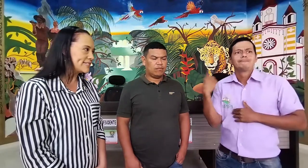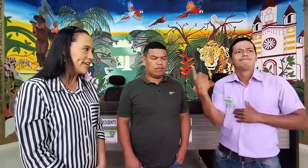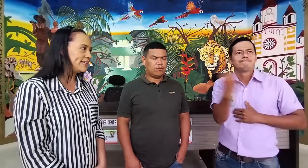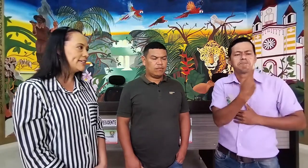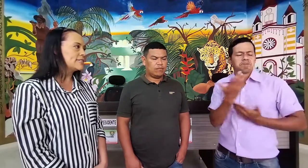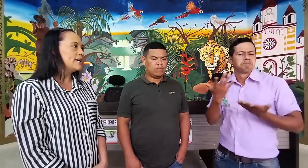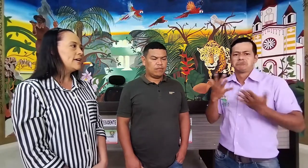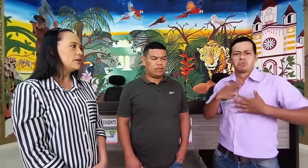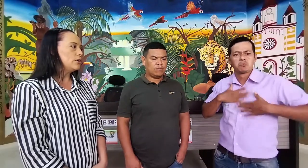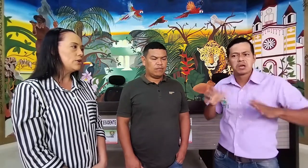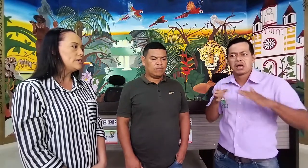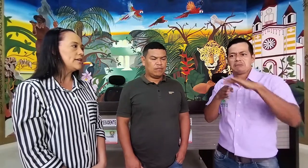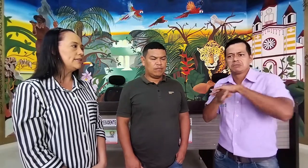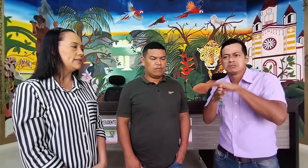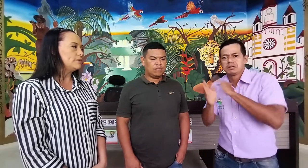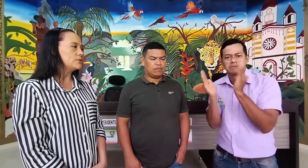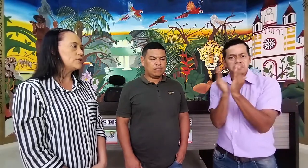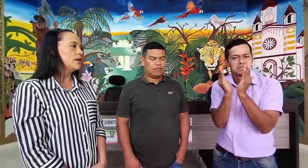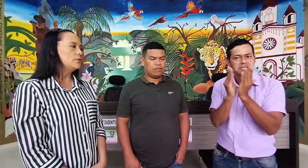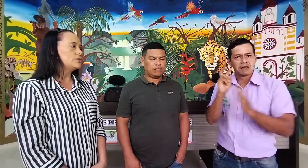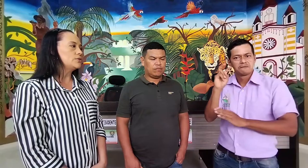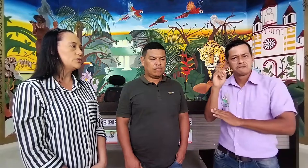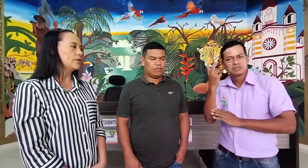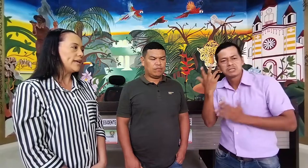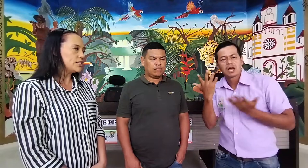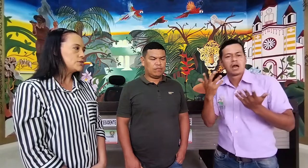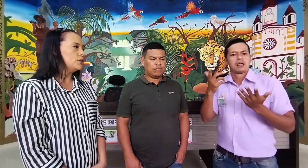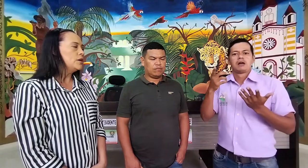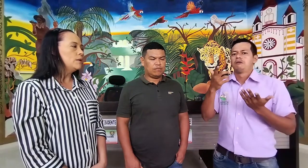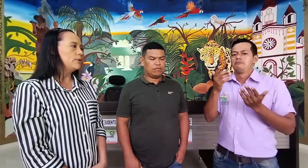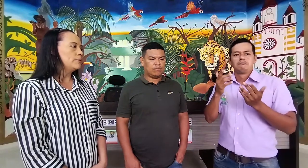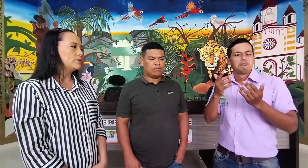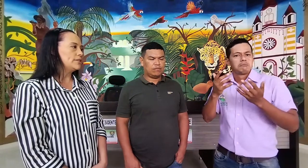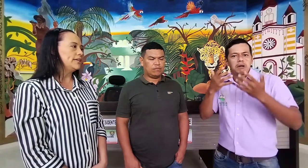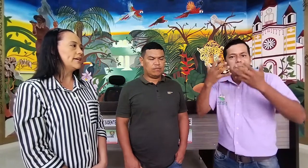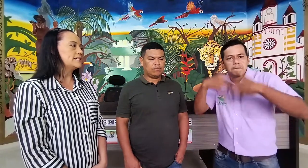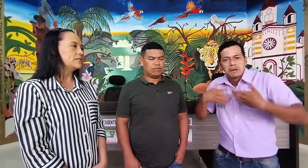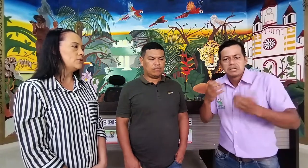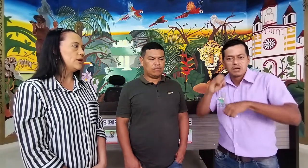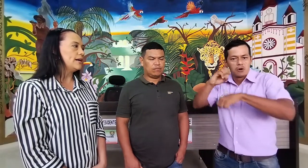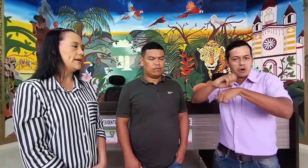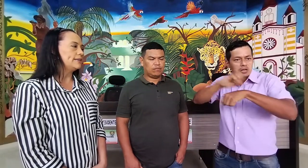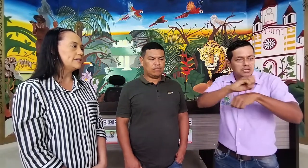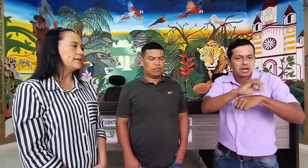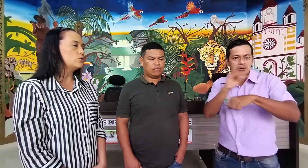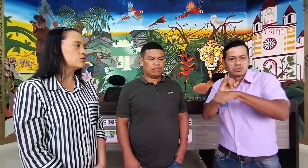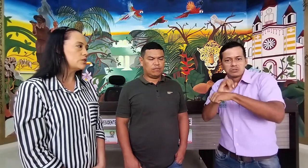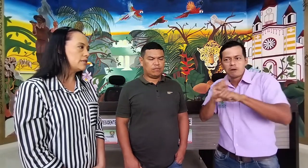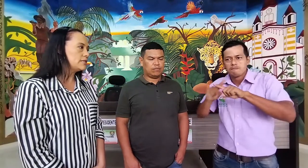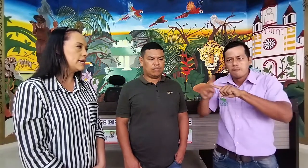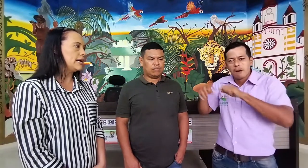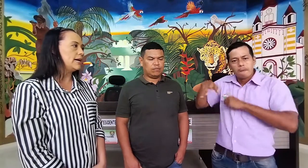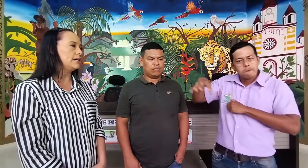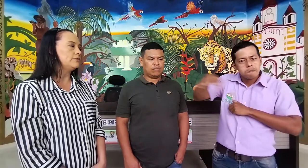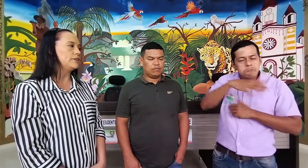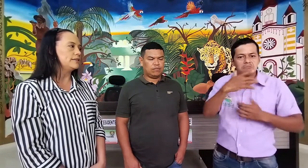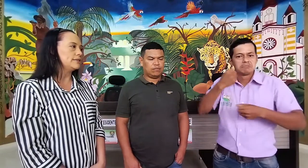señas y hoy ya tenemos nuestro derecho, podemos tener acceso a índices de justicia, a diferentes